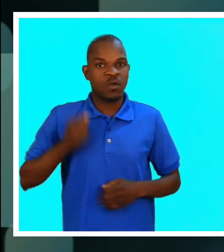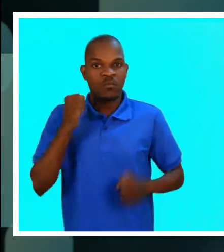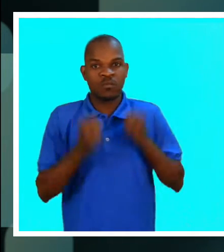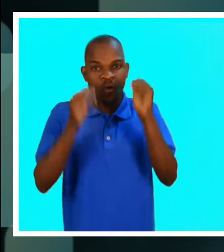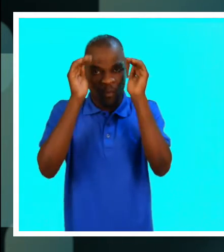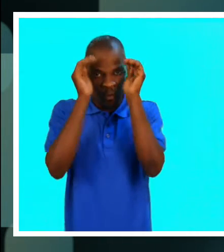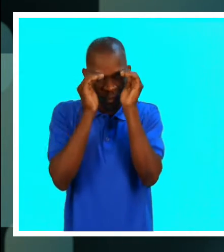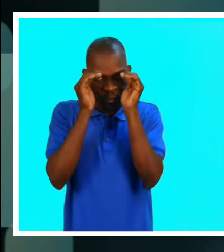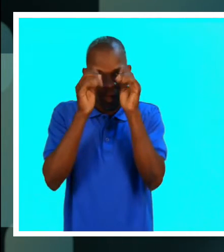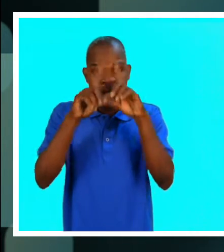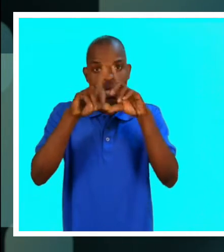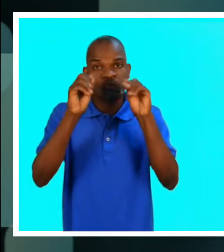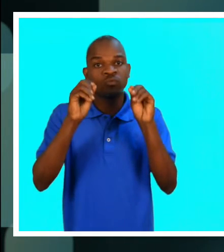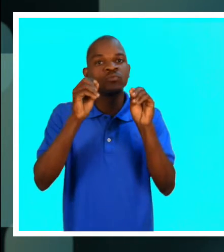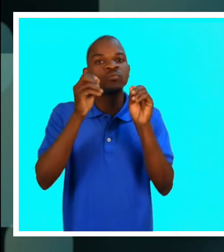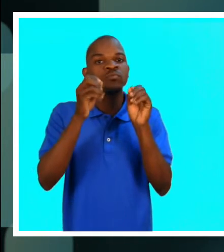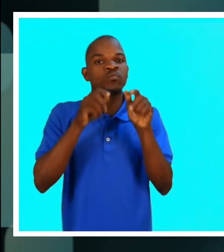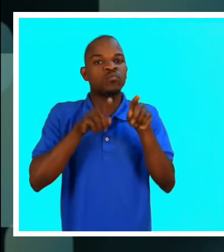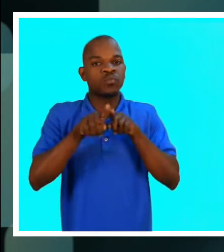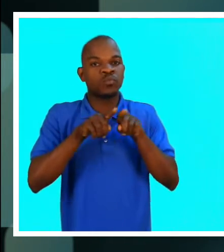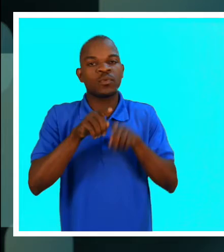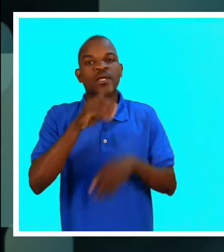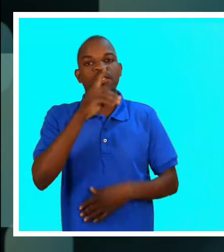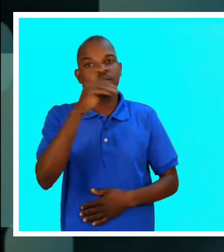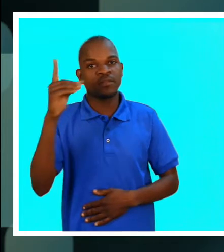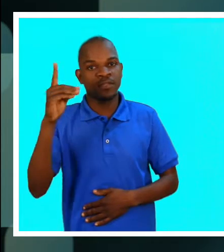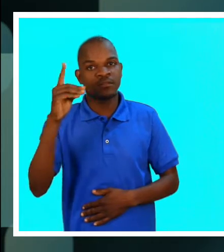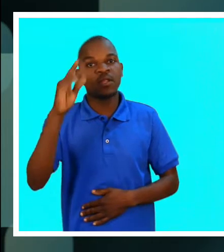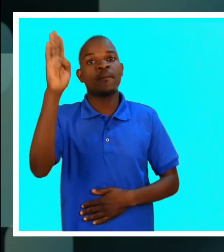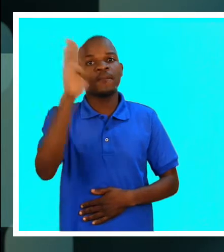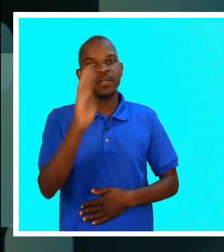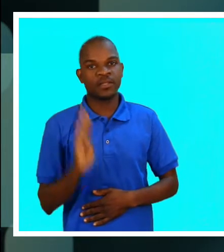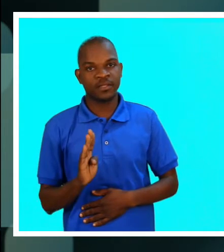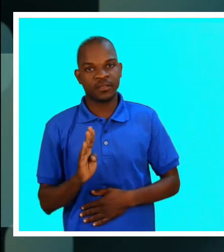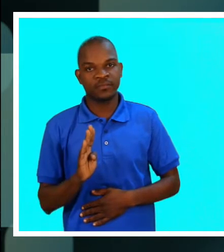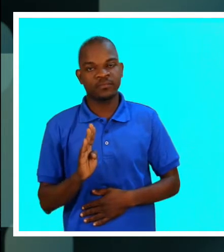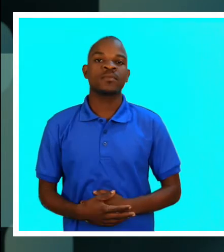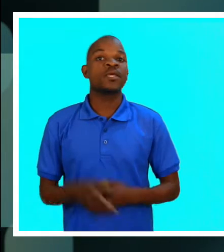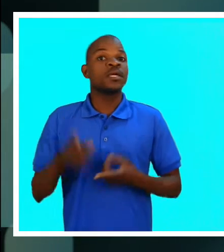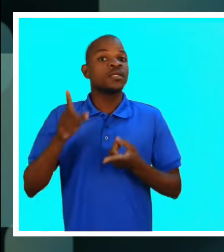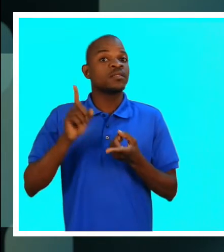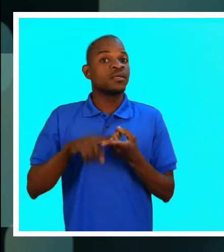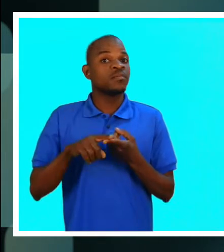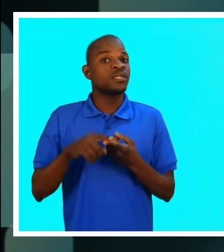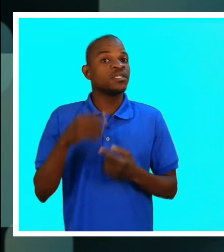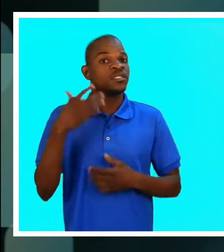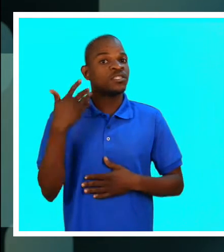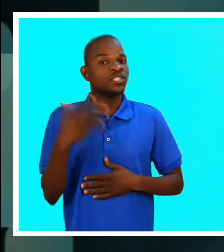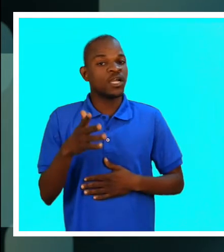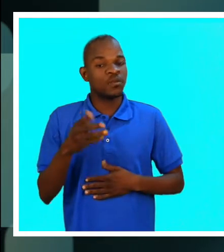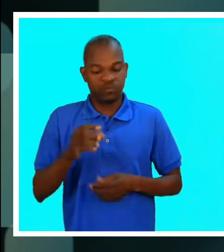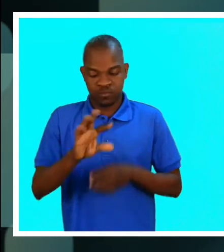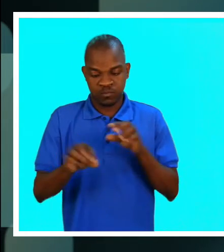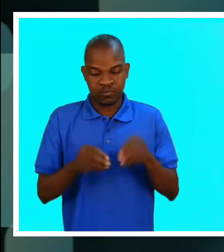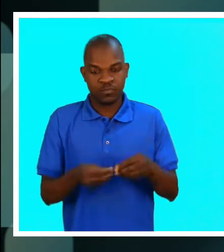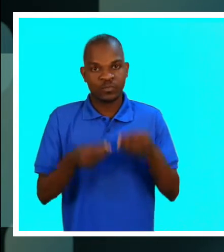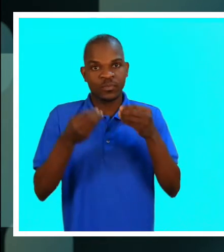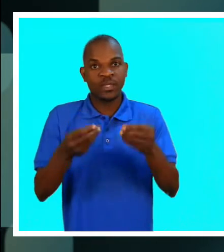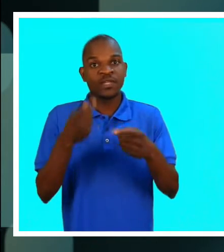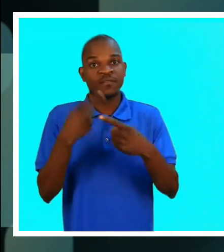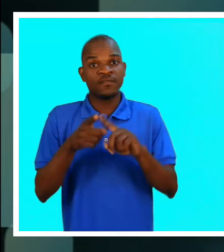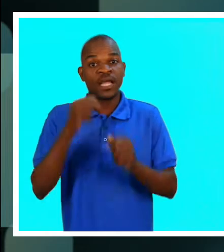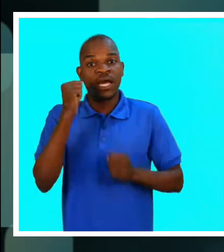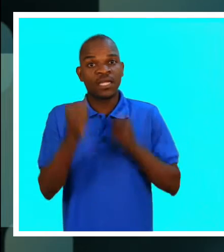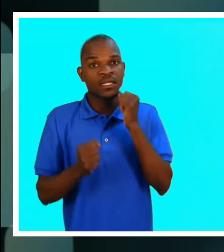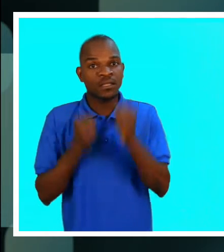prata nos Jogos Paralímpicos Rio 2016. Igualmente foram premiados